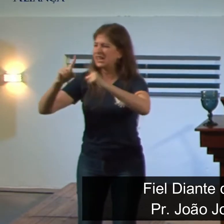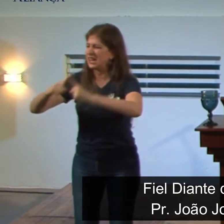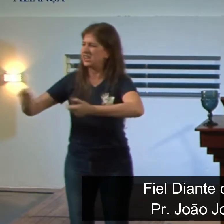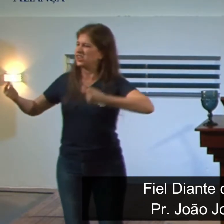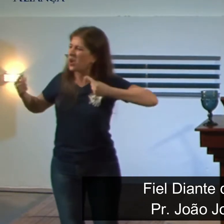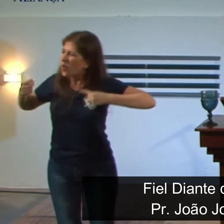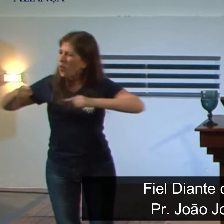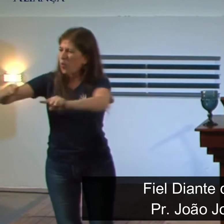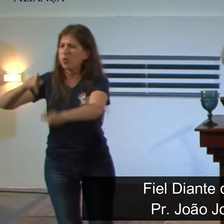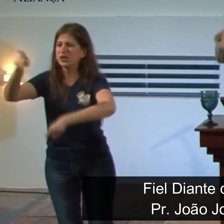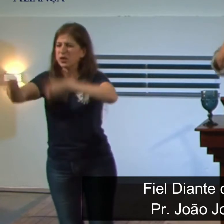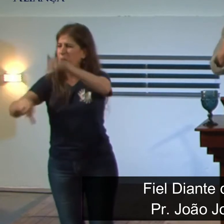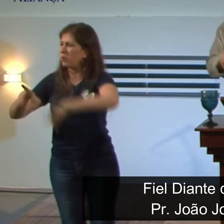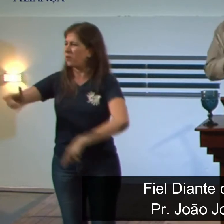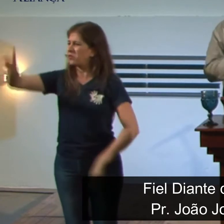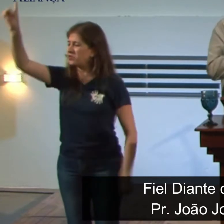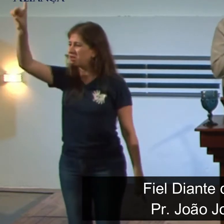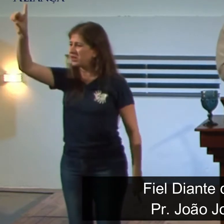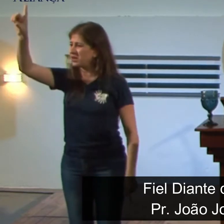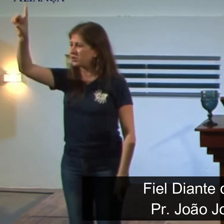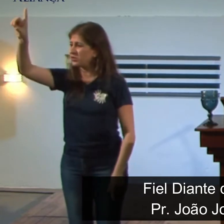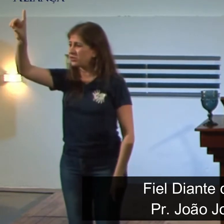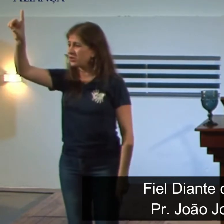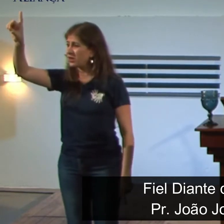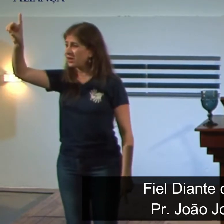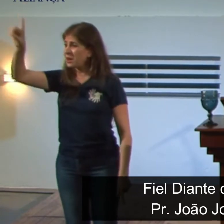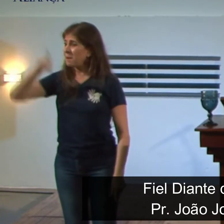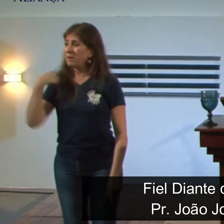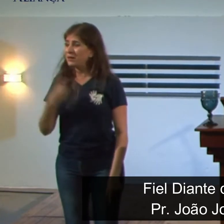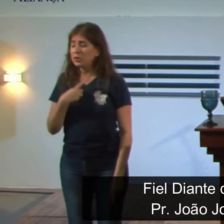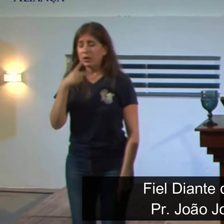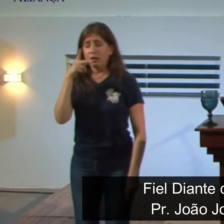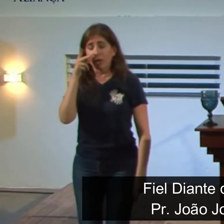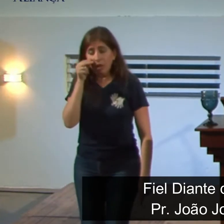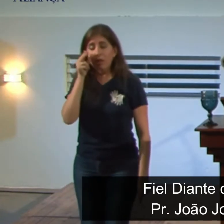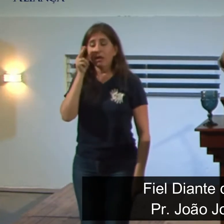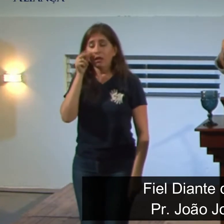contra o povo de Deus, mas o Deus de Israel não dorme.